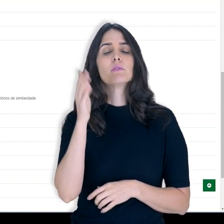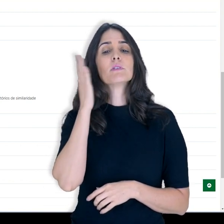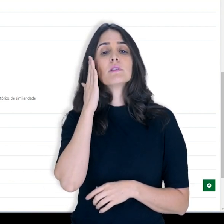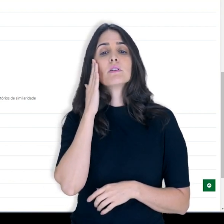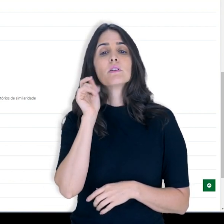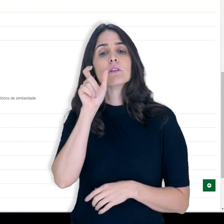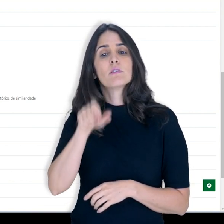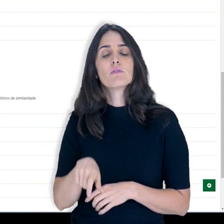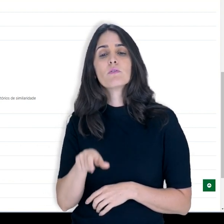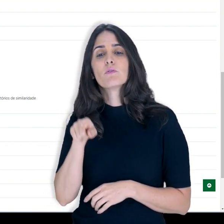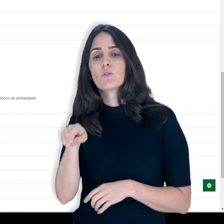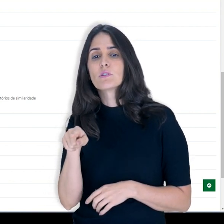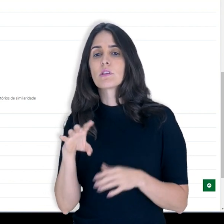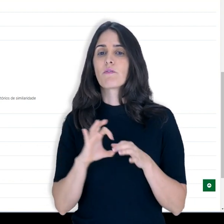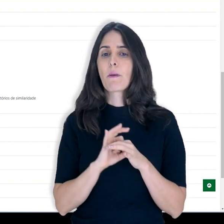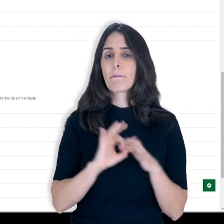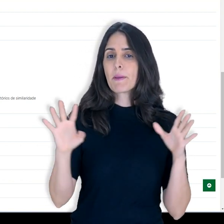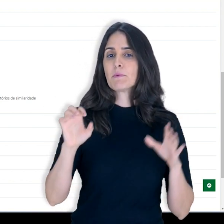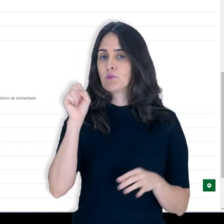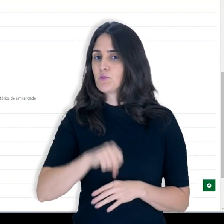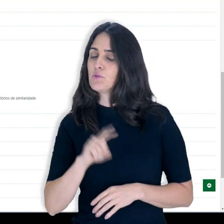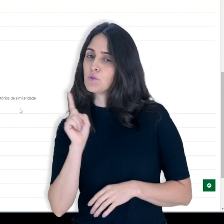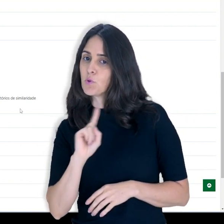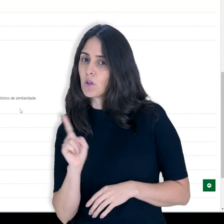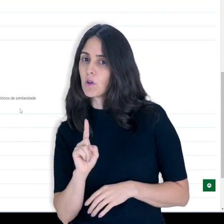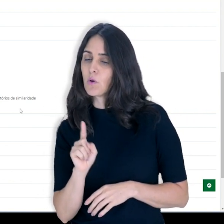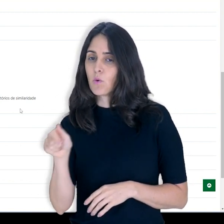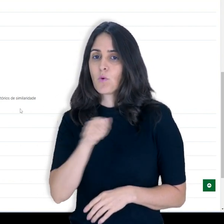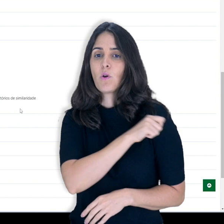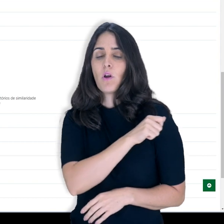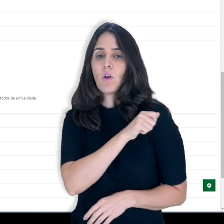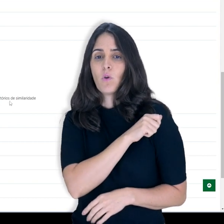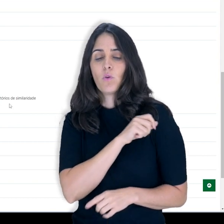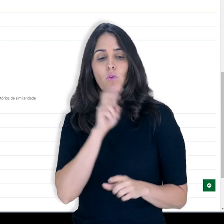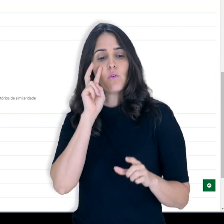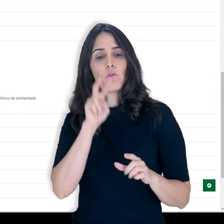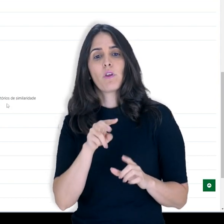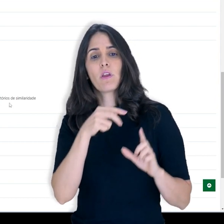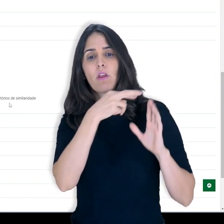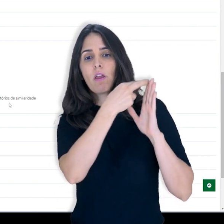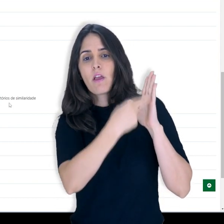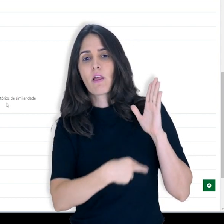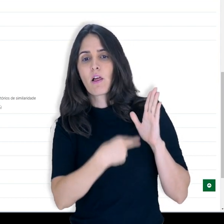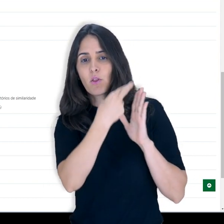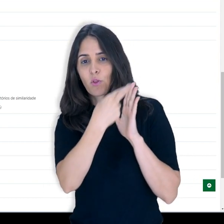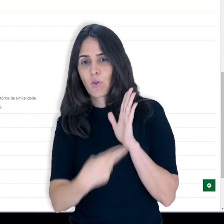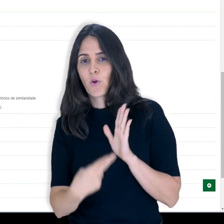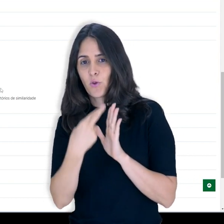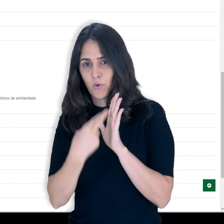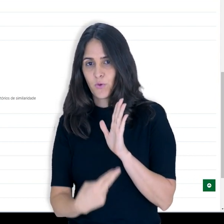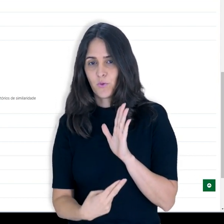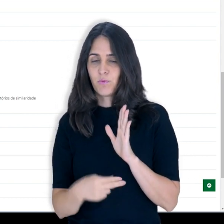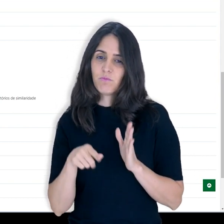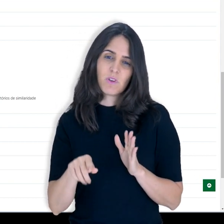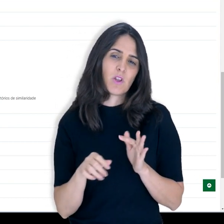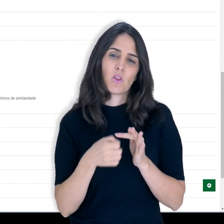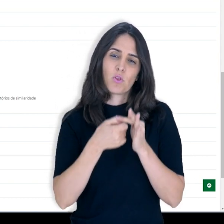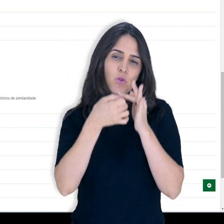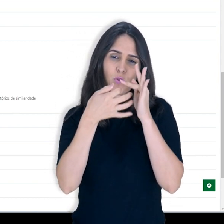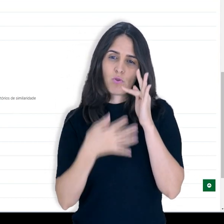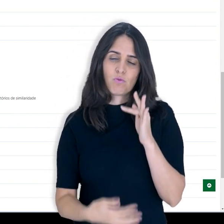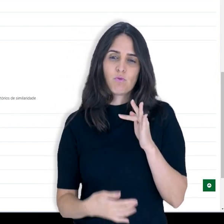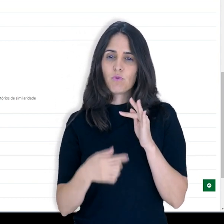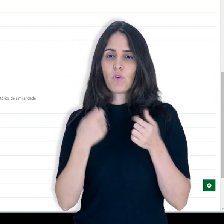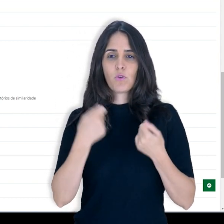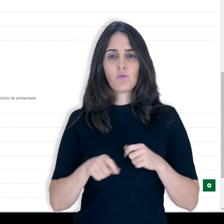importante aqui é se você vai permitir ou não que os estudantes visualizem os relatórios. Aqui no fórum